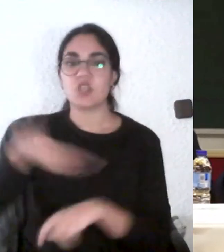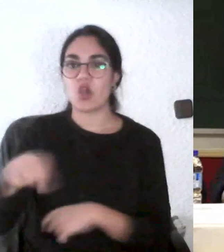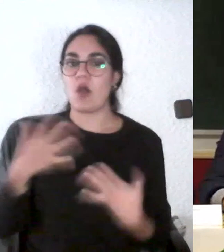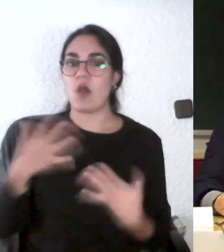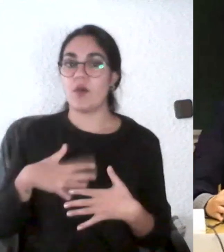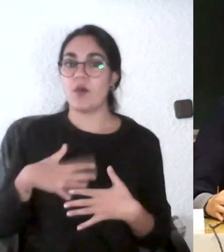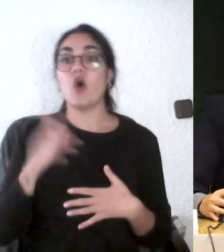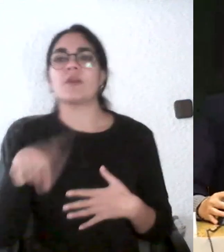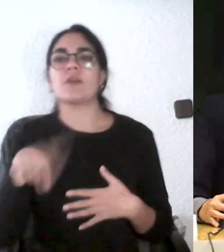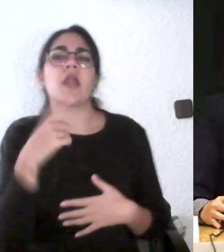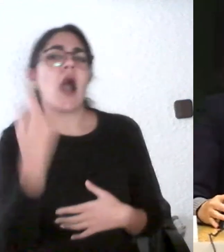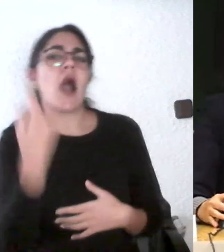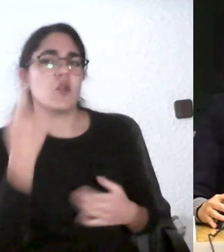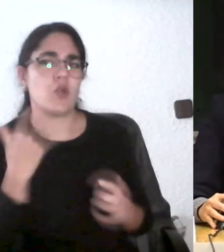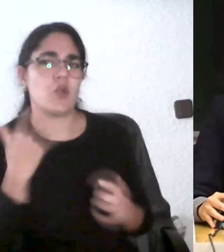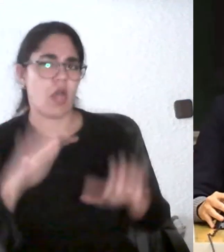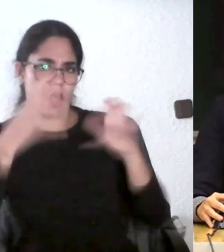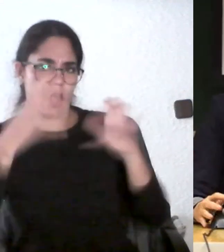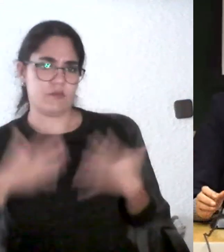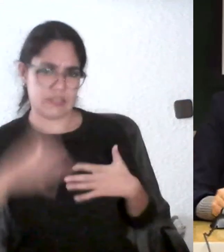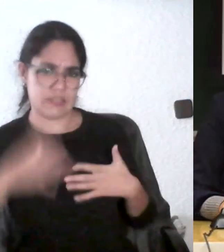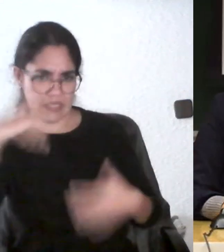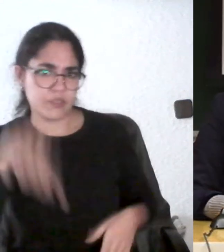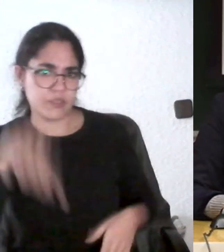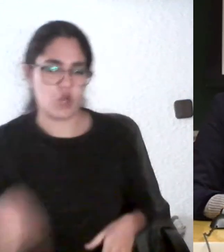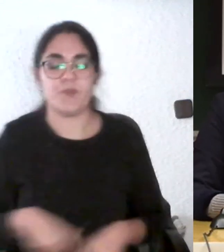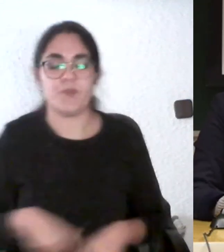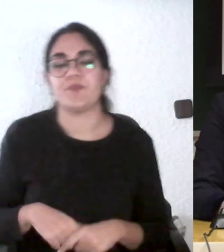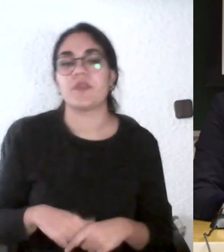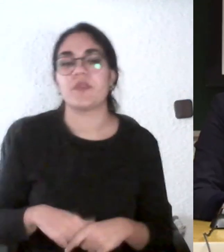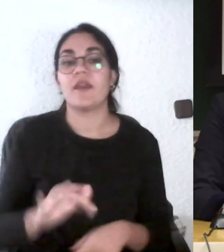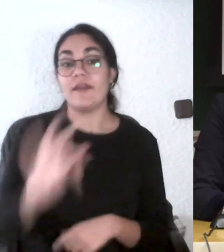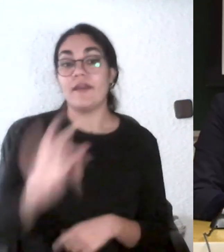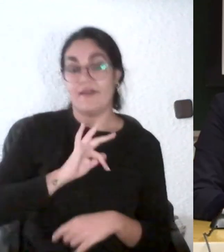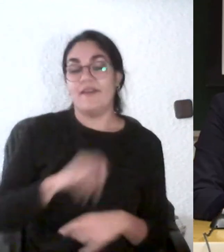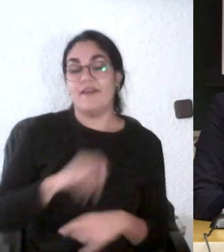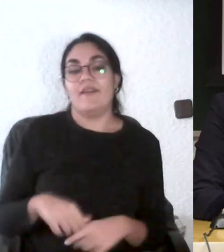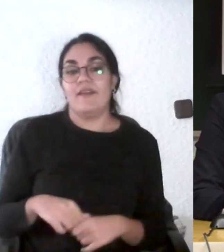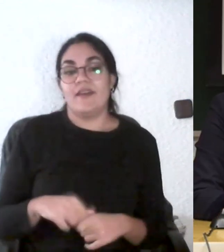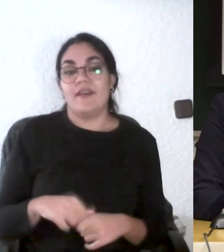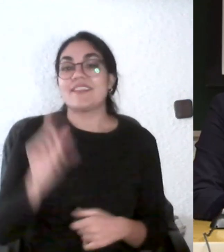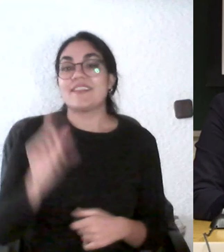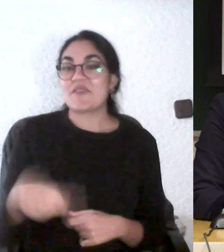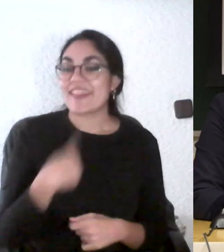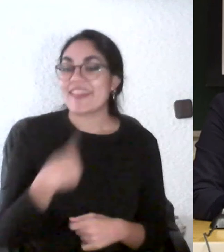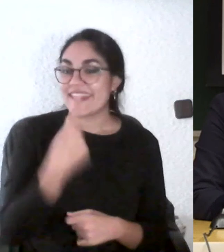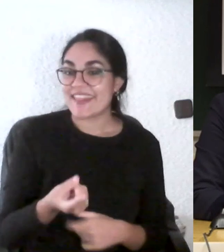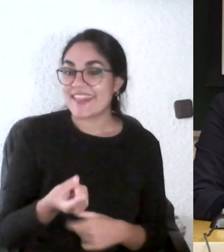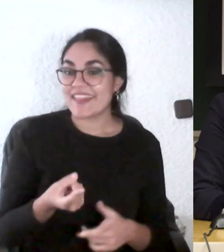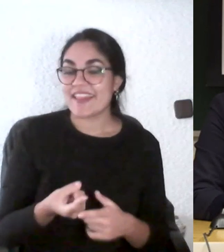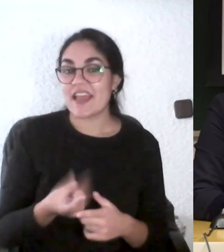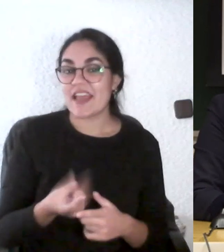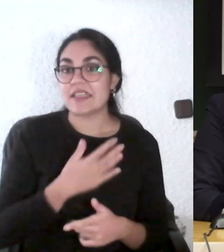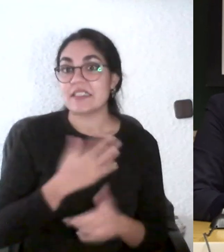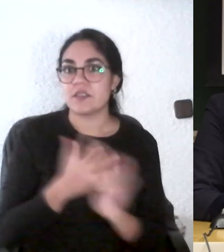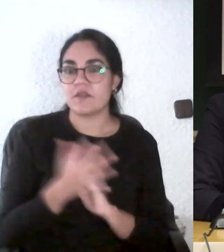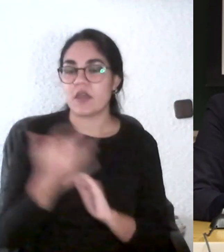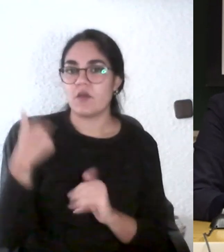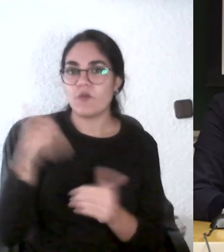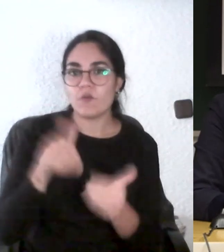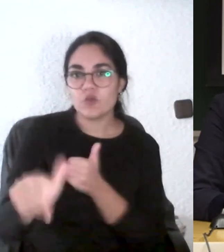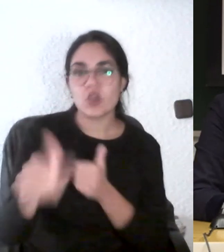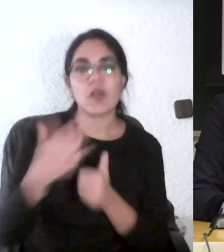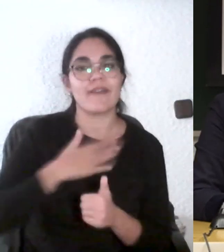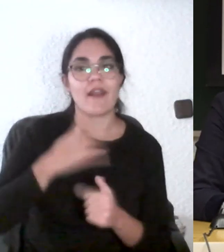César yo también me voy a coger a un minuto nada más si decimos que estamos preparando a nuestros alumnos para el mercado laboral